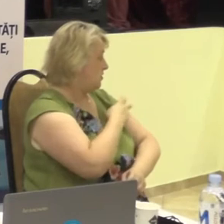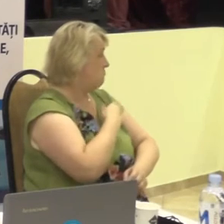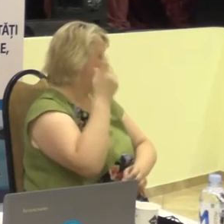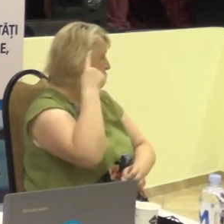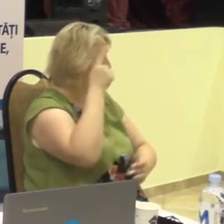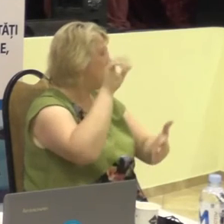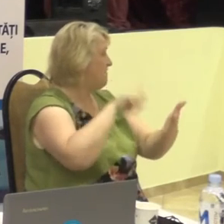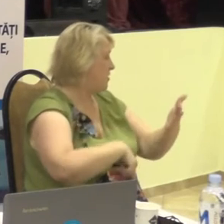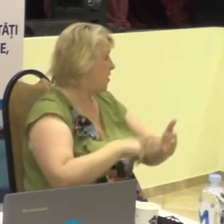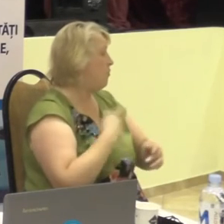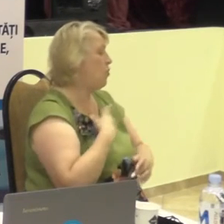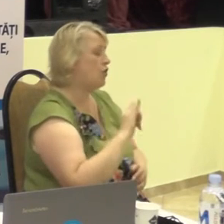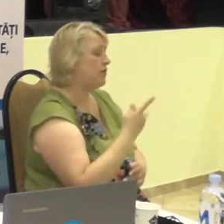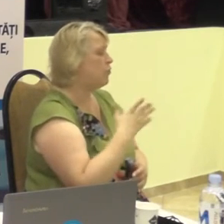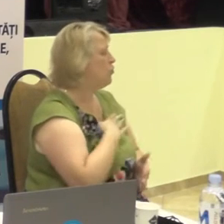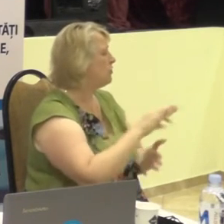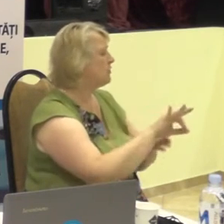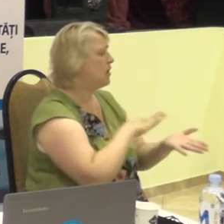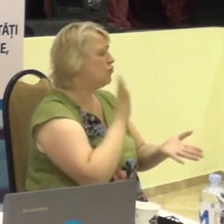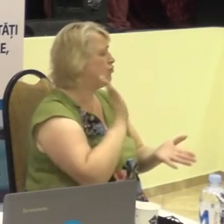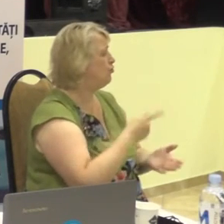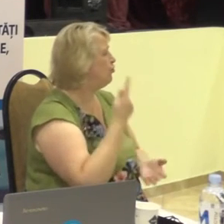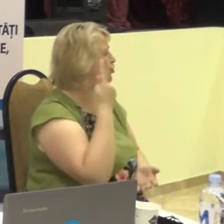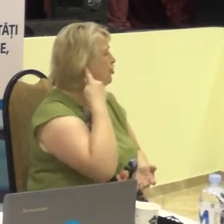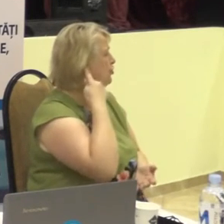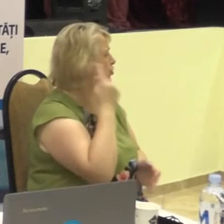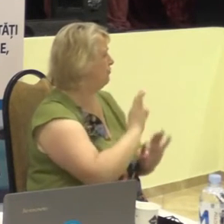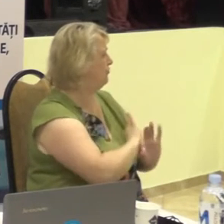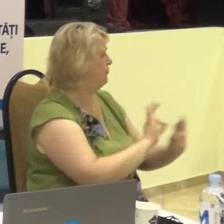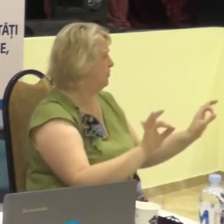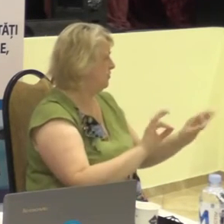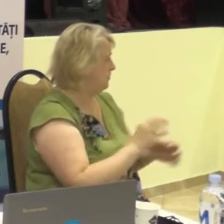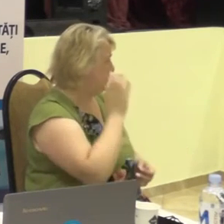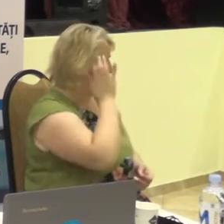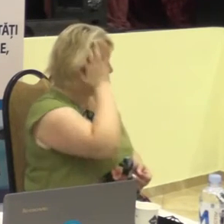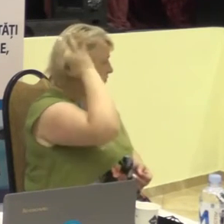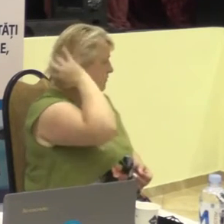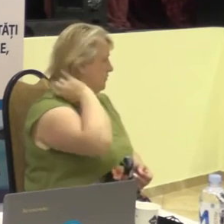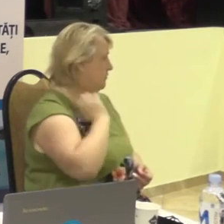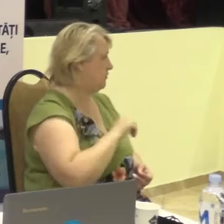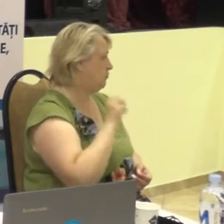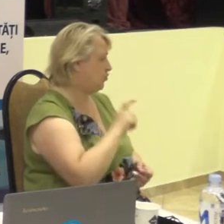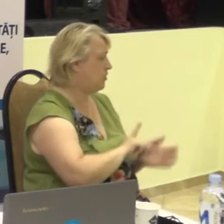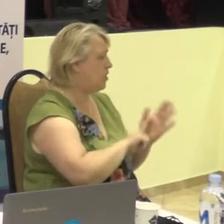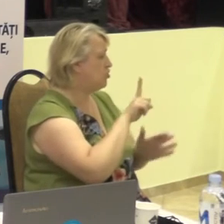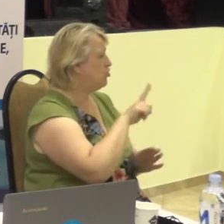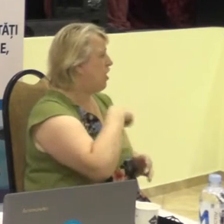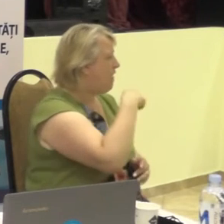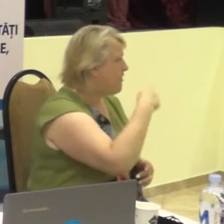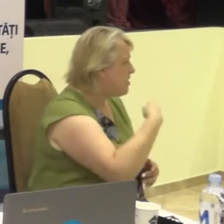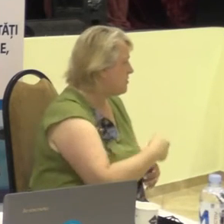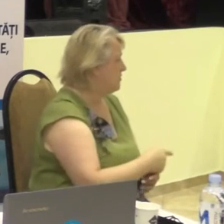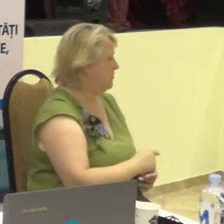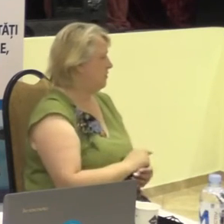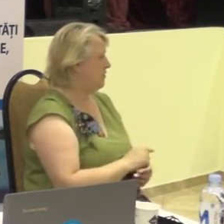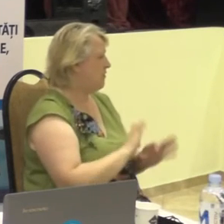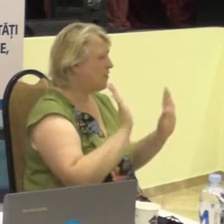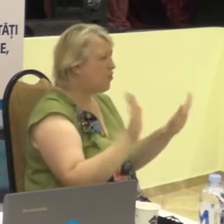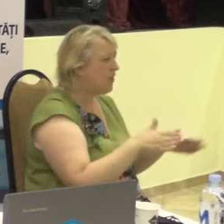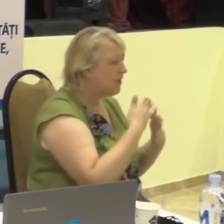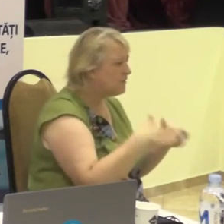atunci copiul imediat va și începe a auzi, și va începe a vorbi, a